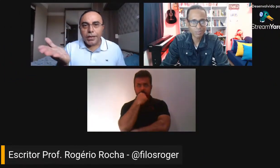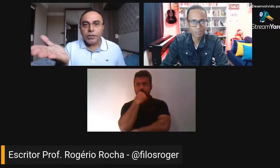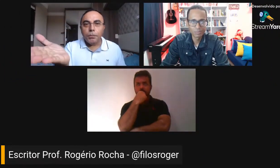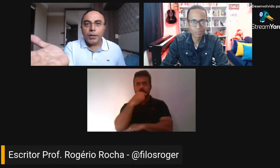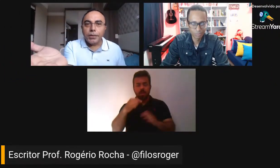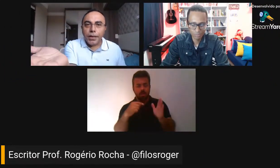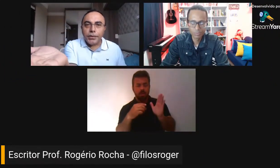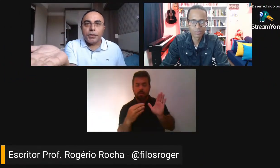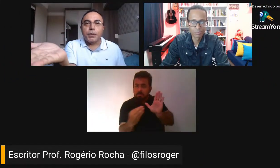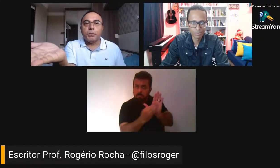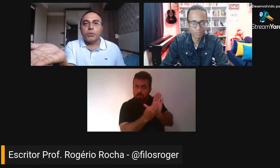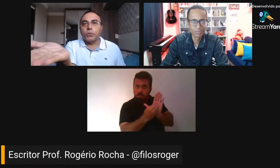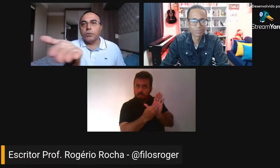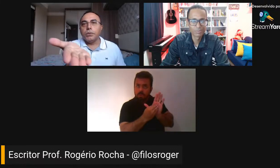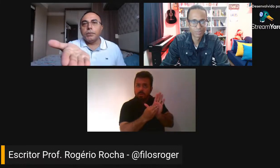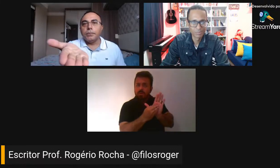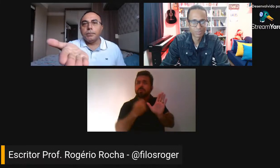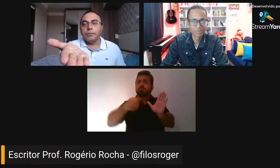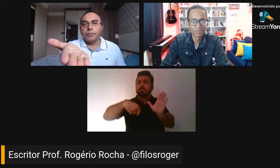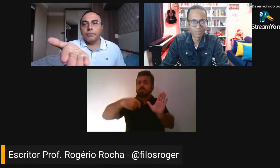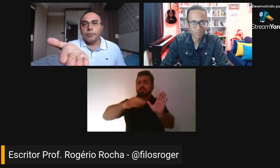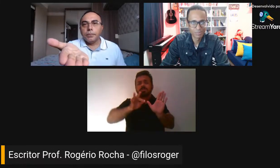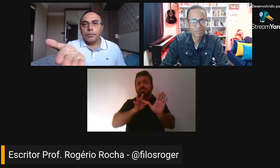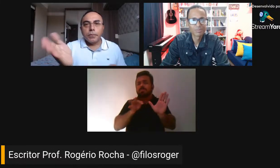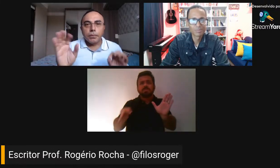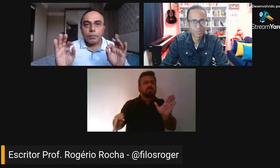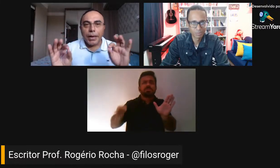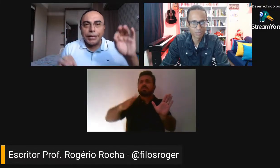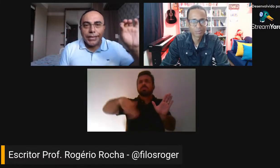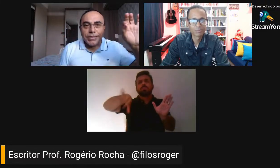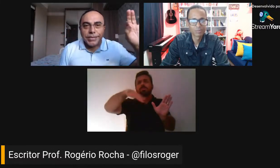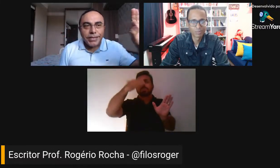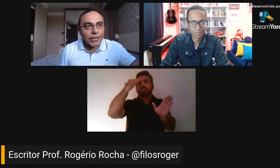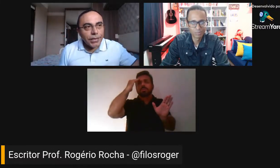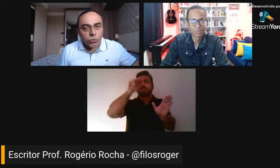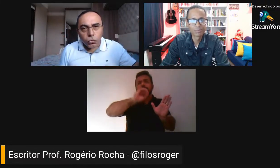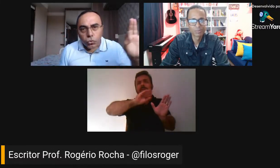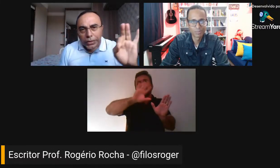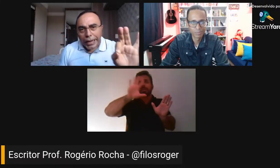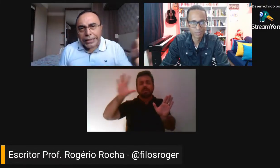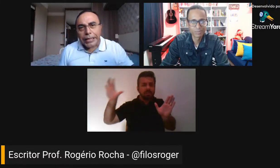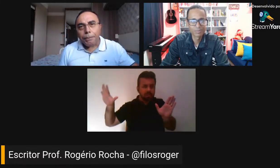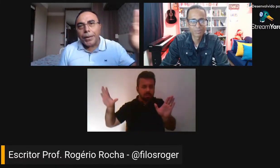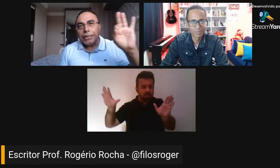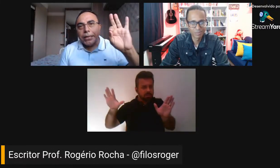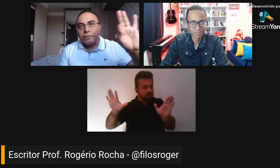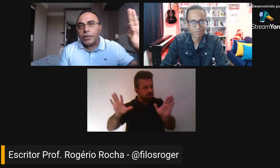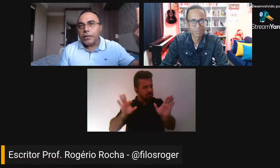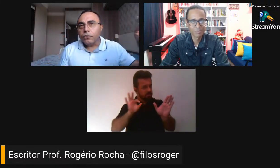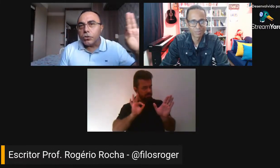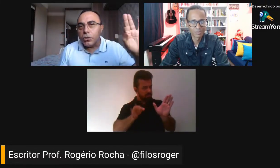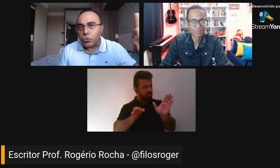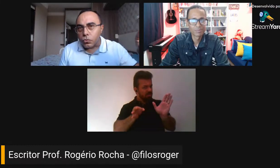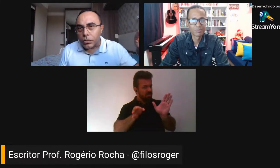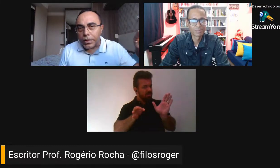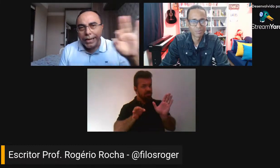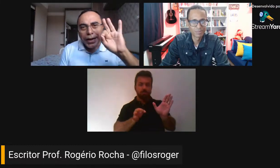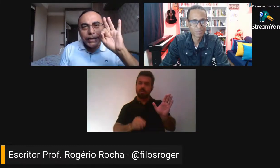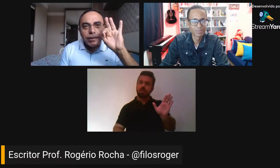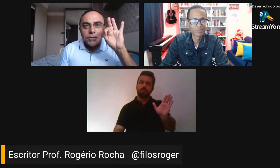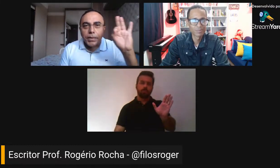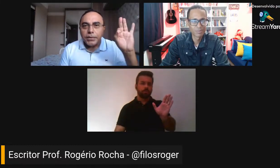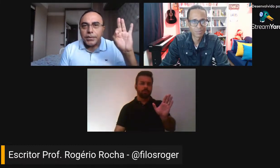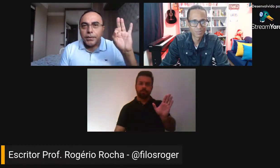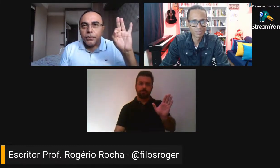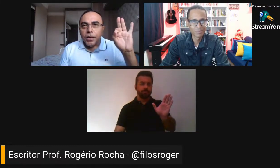Você tem que dar de bandeja para as pessoas para que elas entendam cada palavra que você usa,